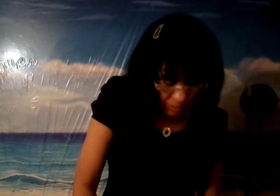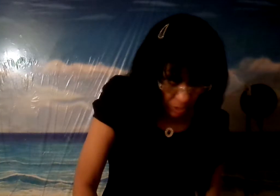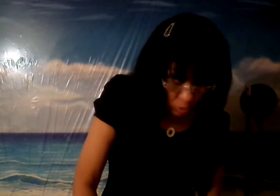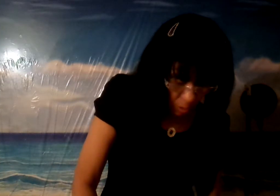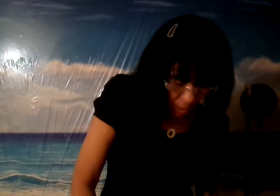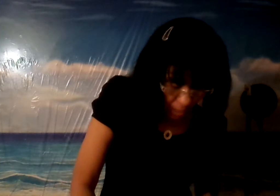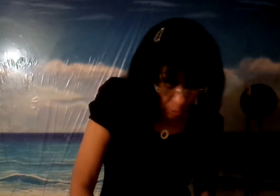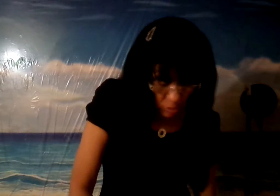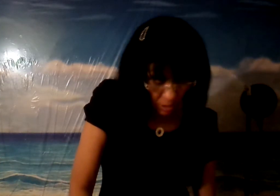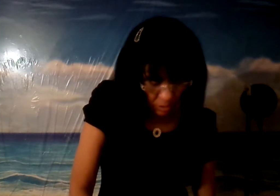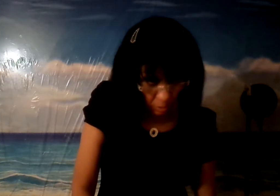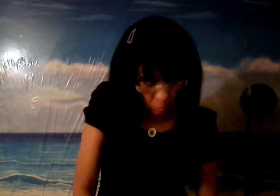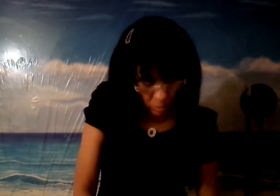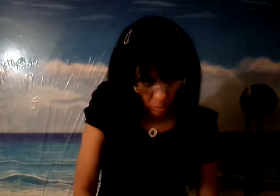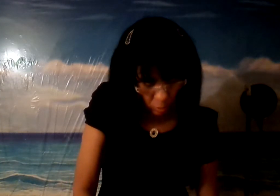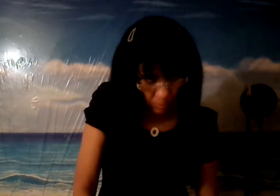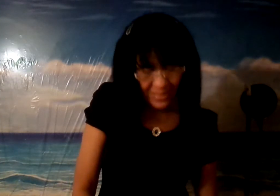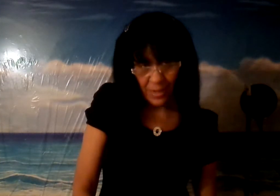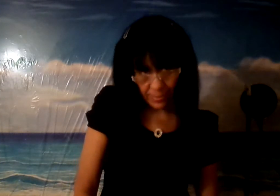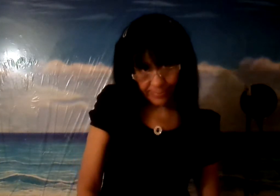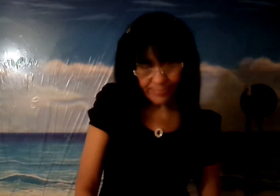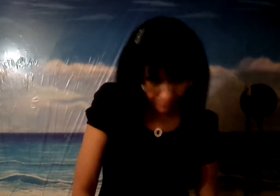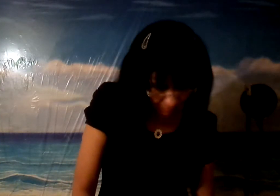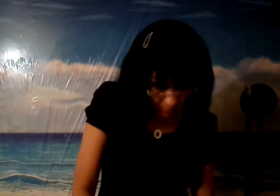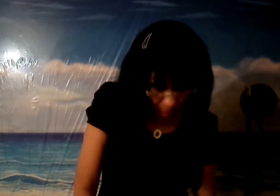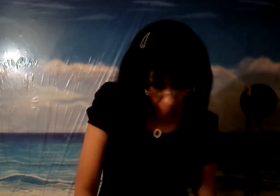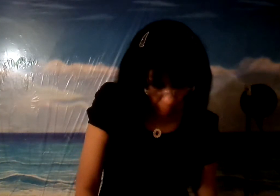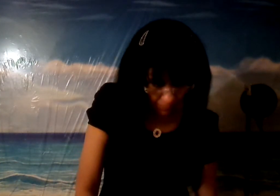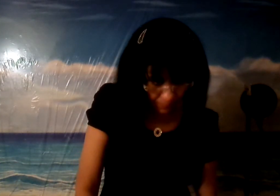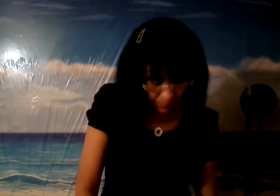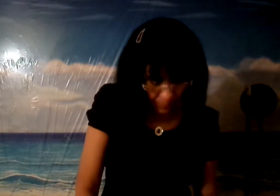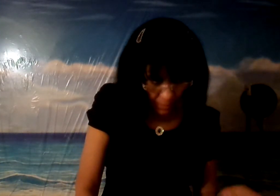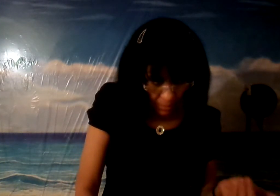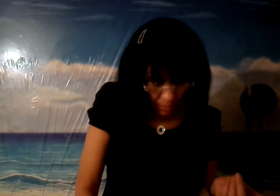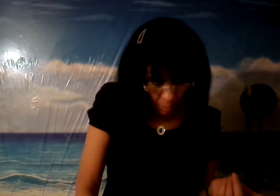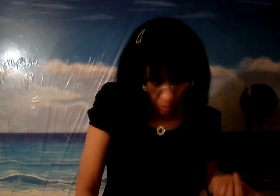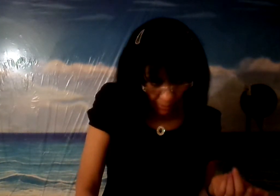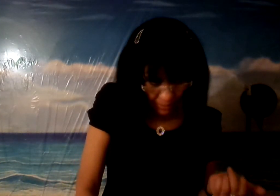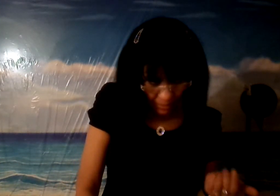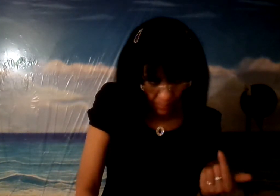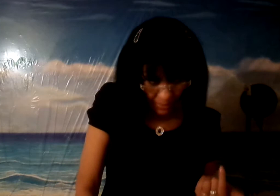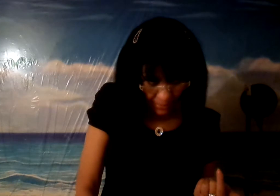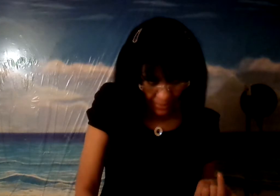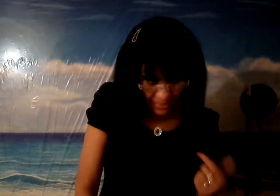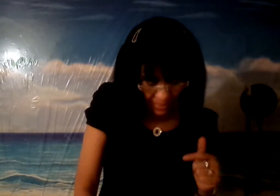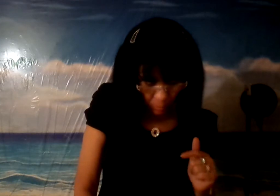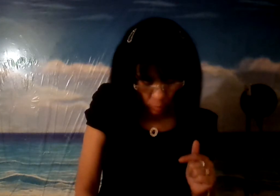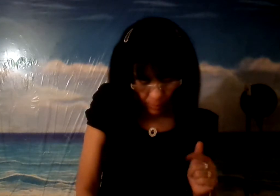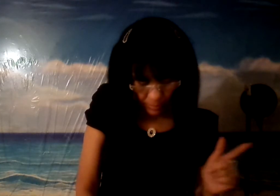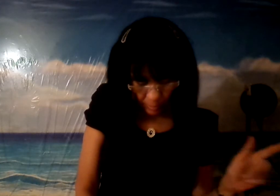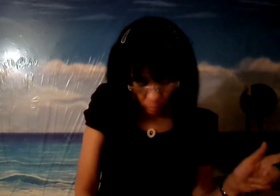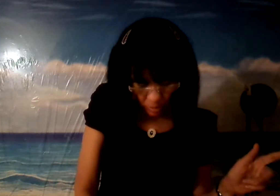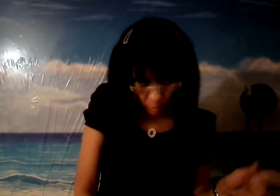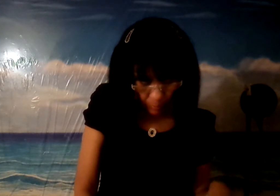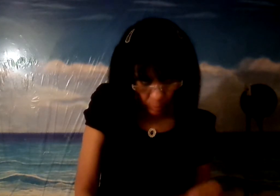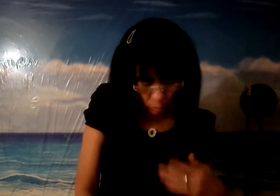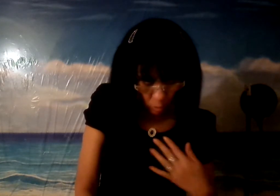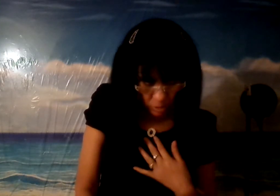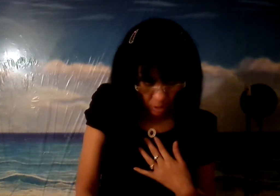dicho a los antiguos, no matará ¿ok? y cualquiera que matara será culpable de juicio pero yo os digo